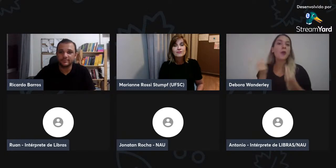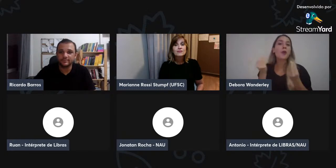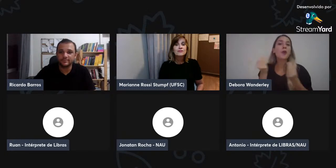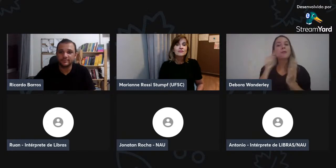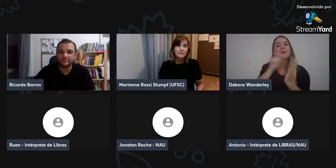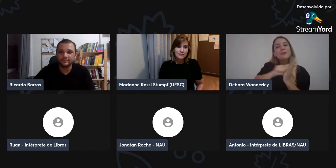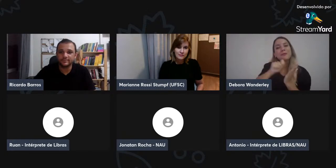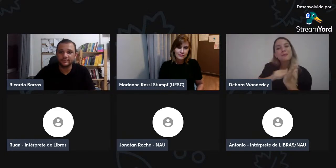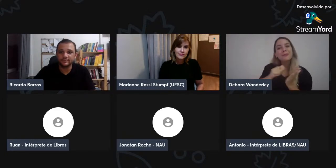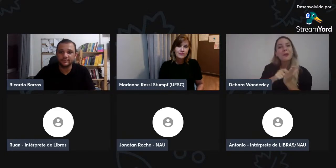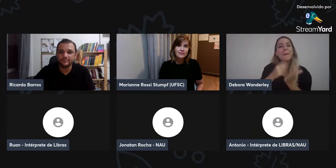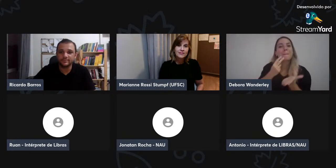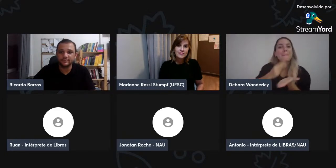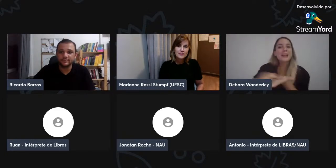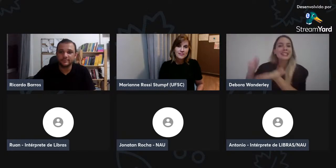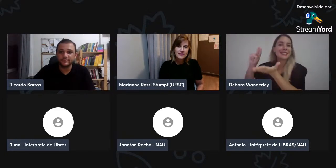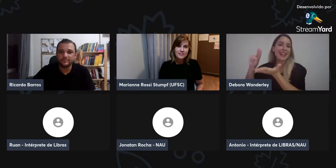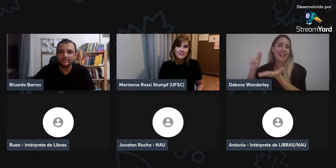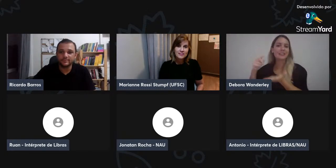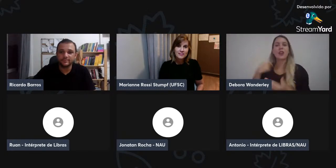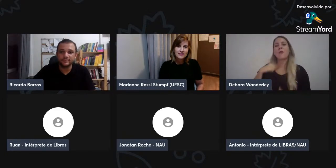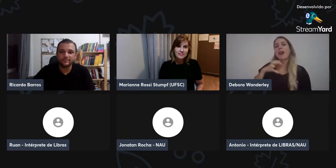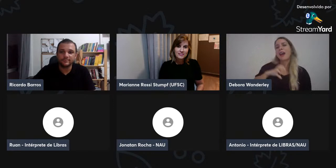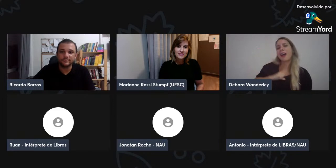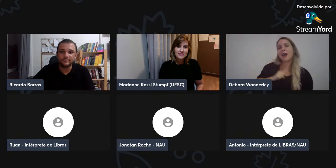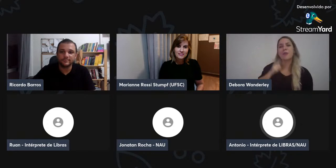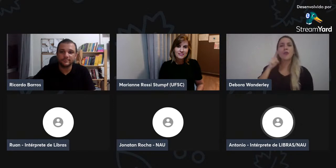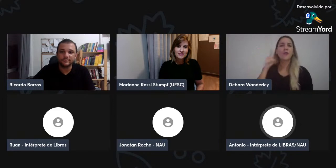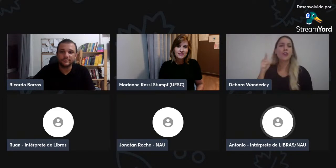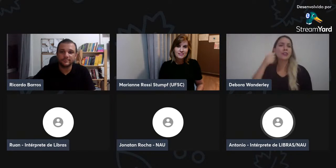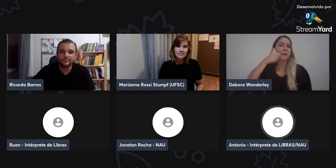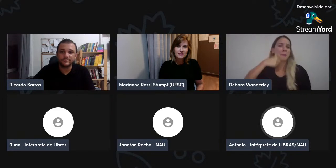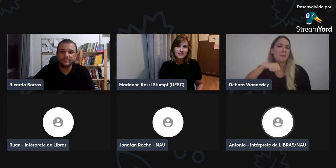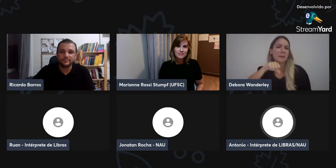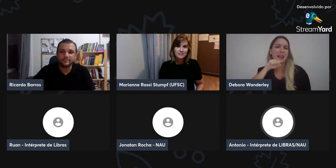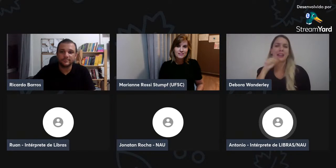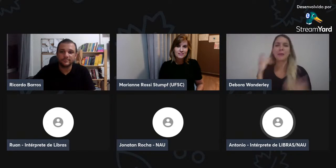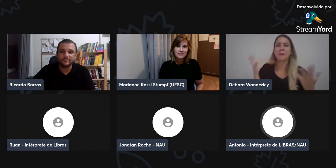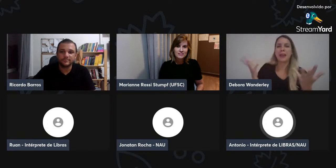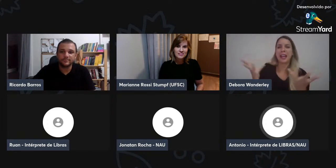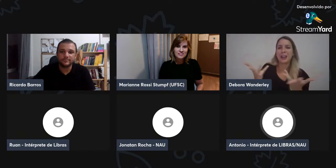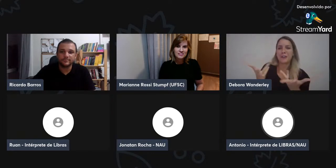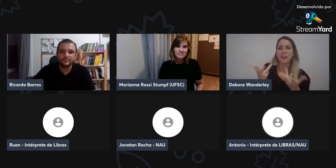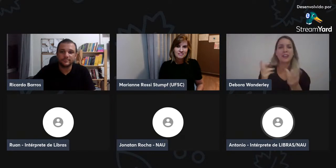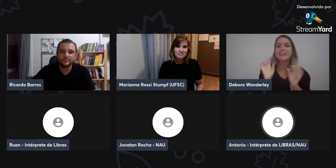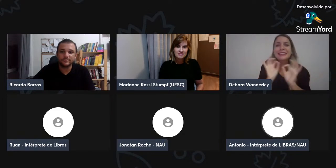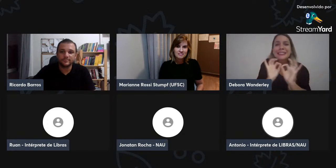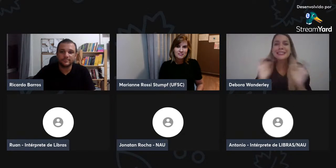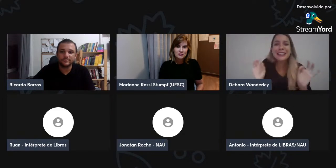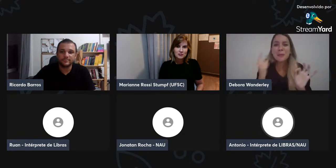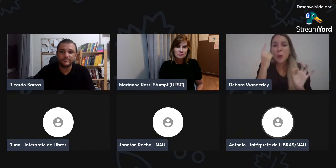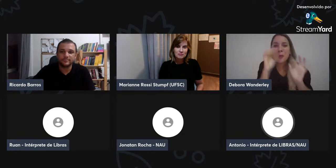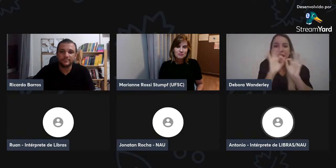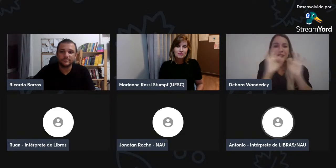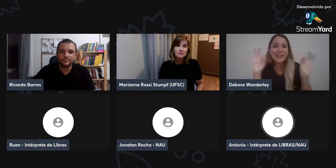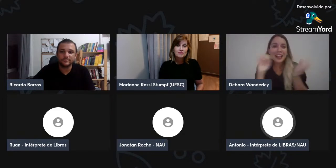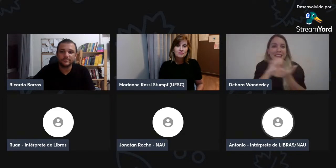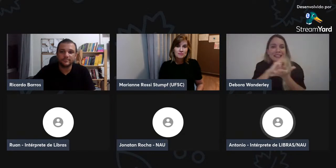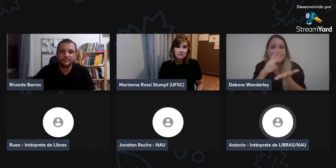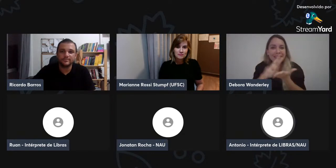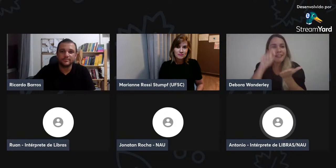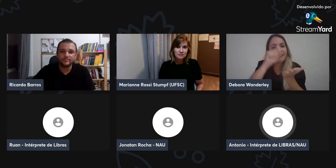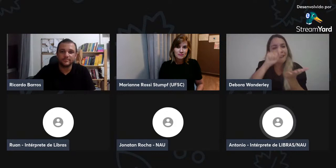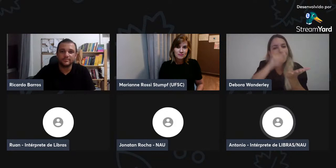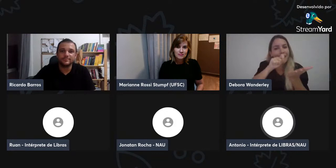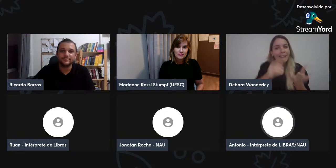de minha mãe, por exemplo, uma escrita, para mandar uma mensagem, eu amo você, minha mãe, você é maravilhosa,